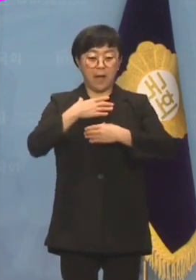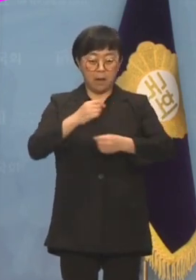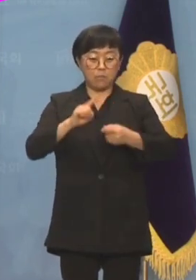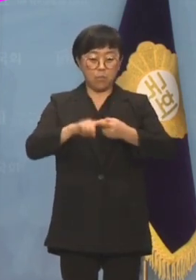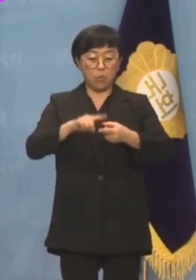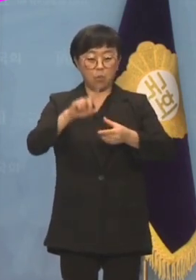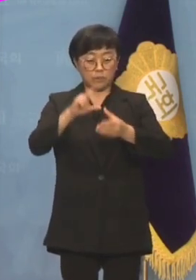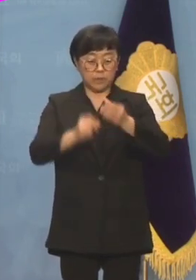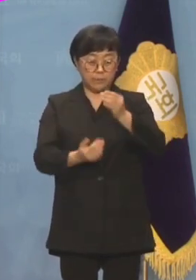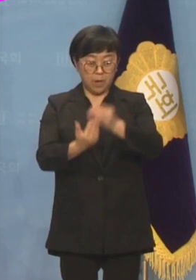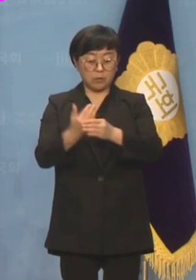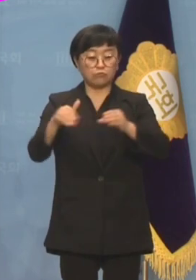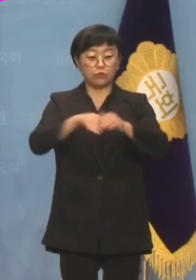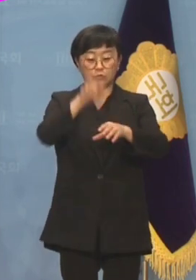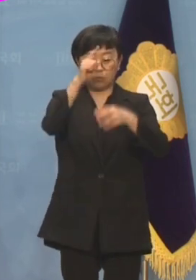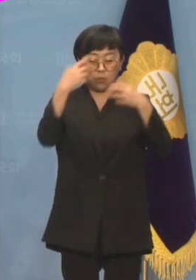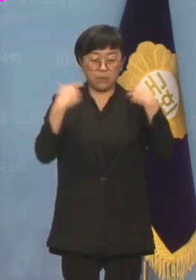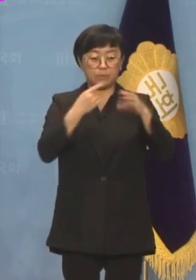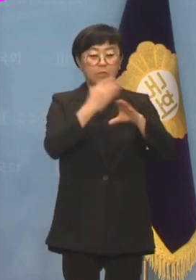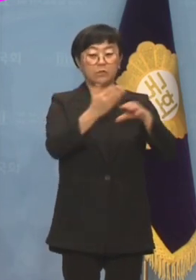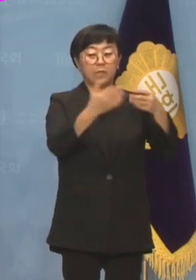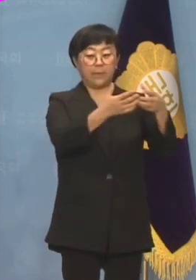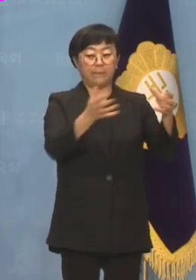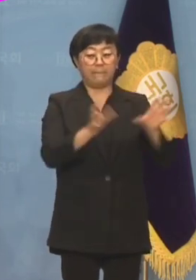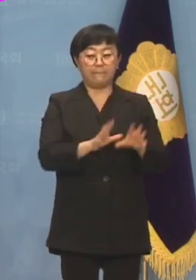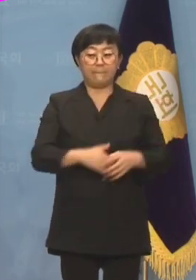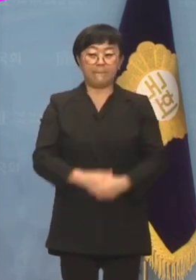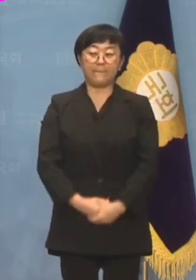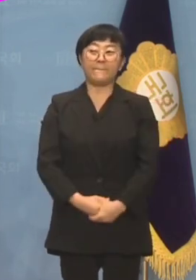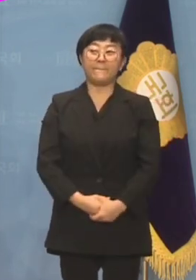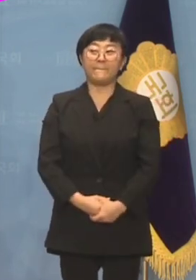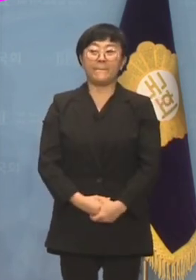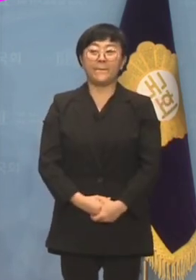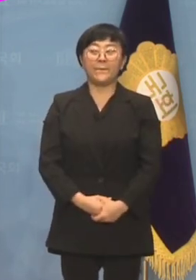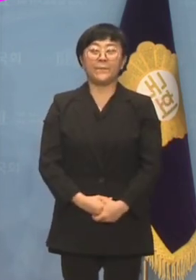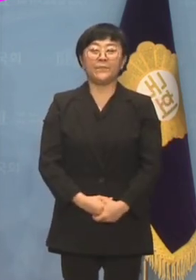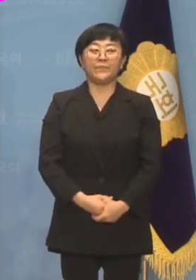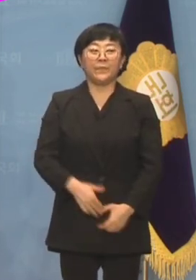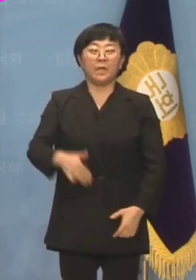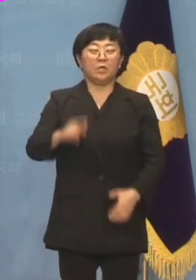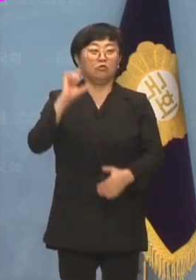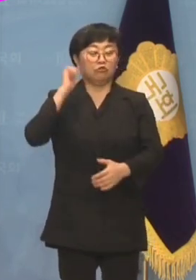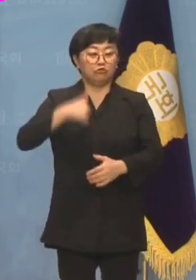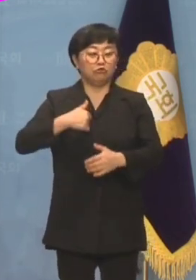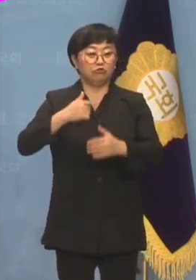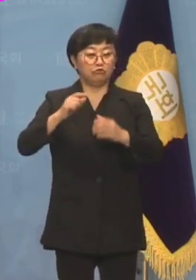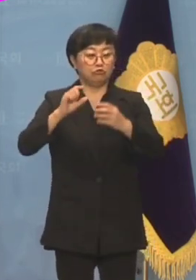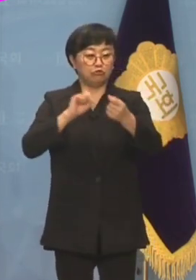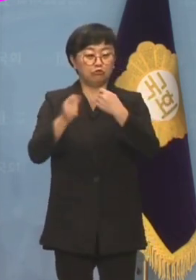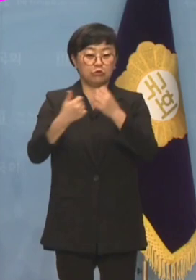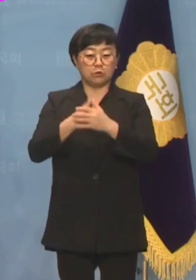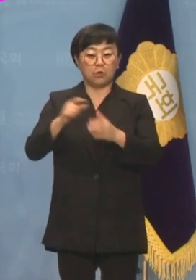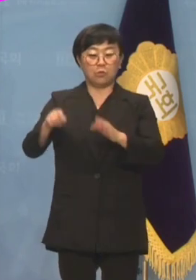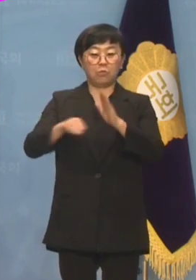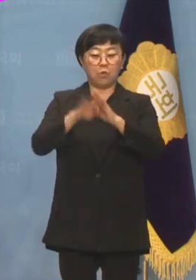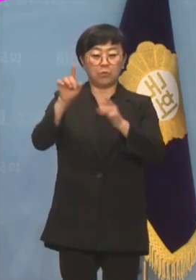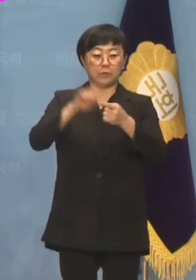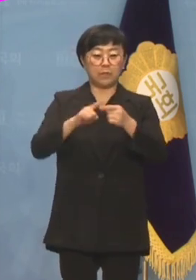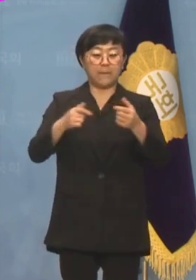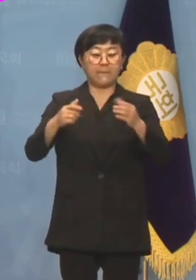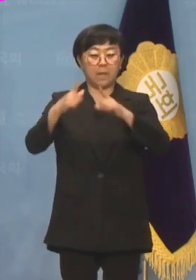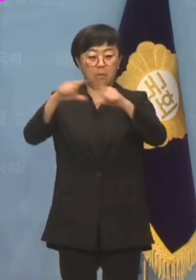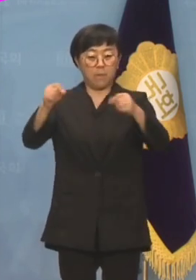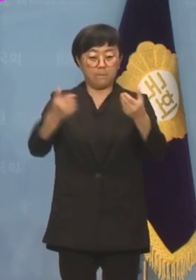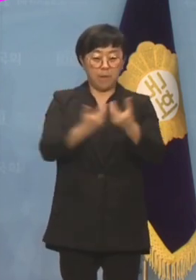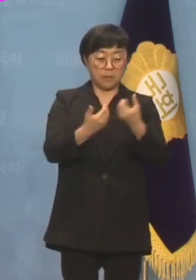야기한 것도 문정권과 민주당이었습니다. 친중, 종북, 반일외교로 고립을